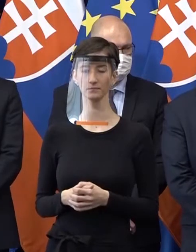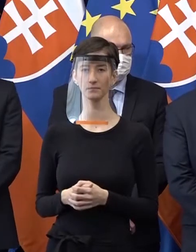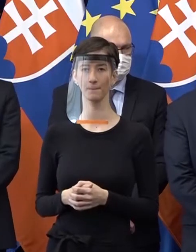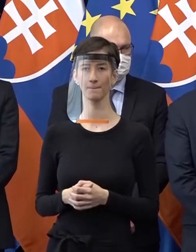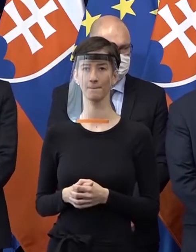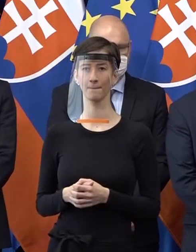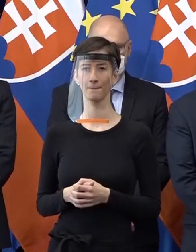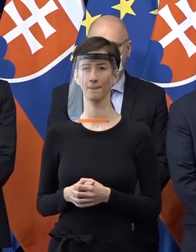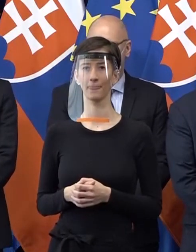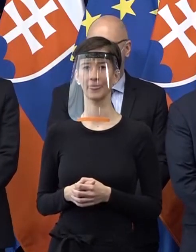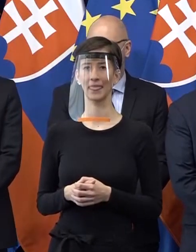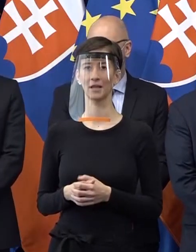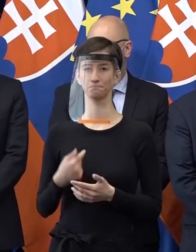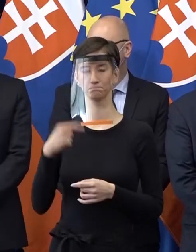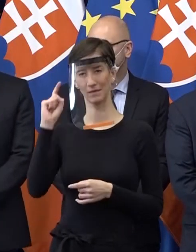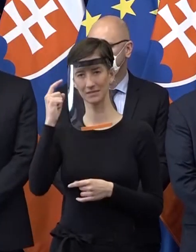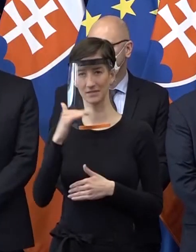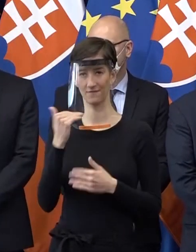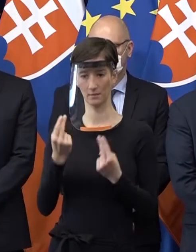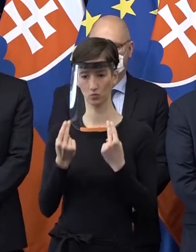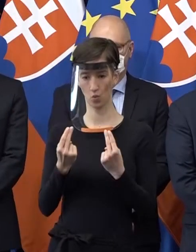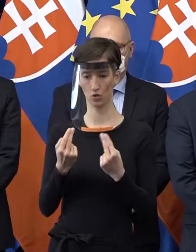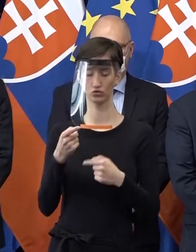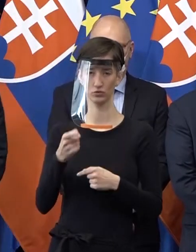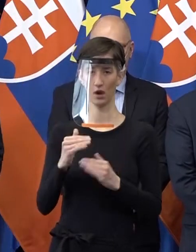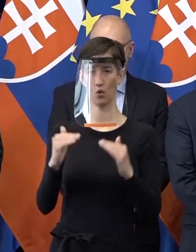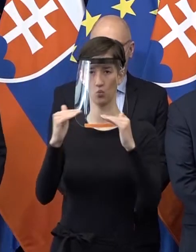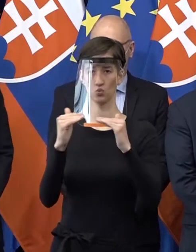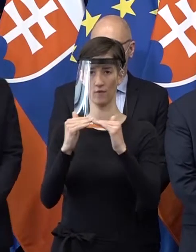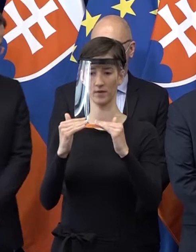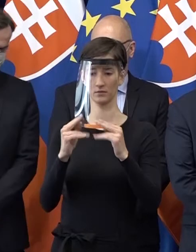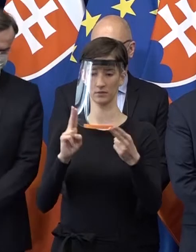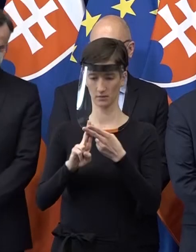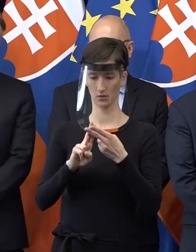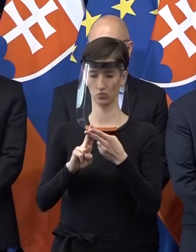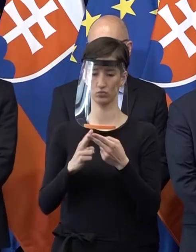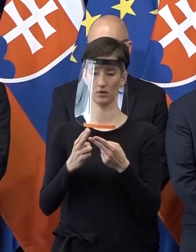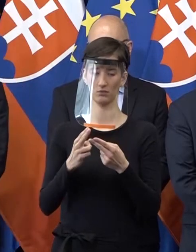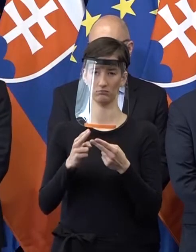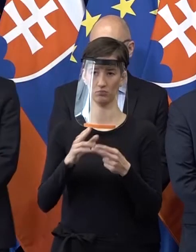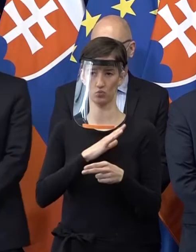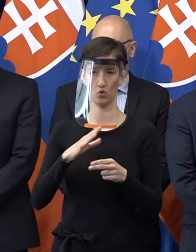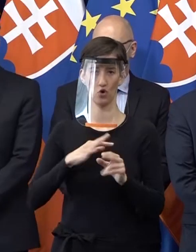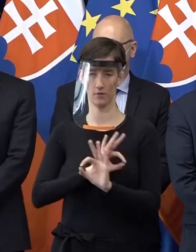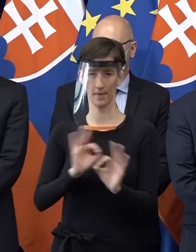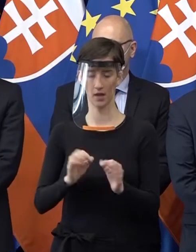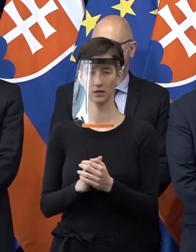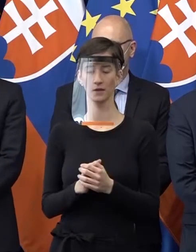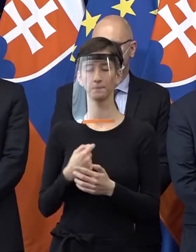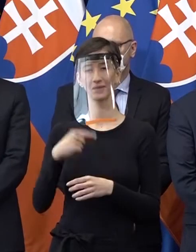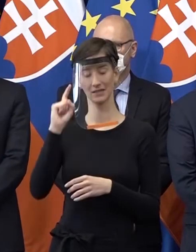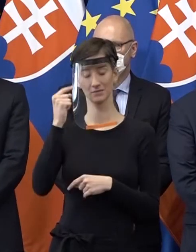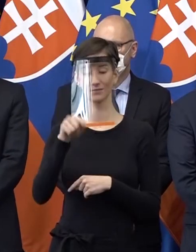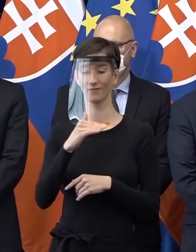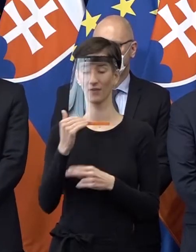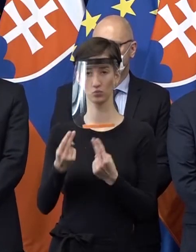Tak prvom rade je veľmi dôležité, že sme sa vlastne na úrovni predsedu vlády prvýkrát stretli. Považujeme to za veľmi dôležité, že sa nastavil